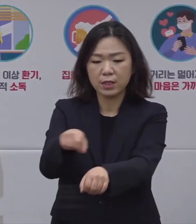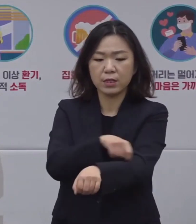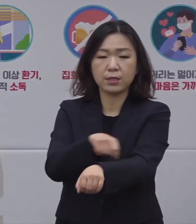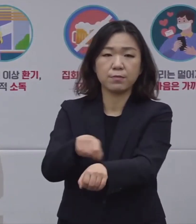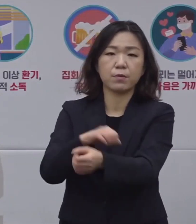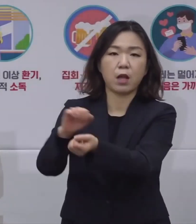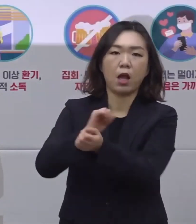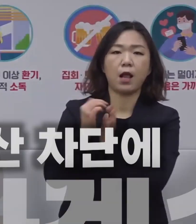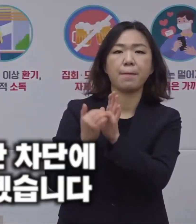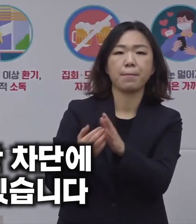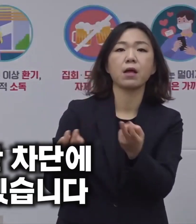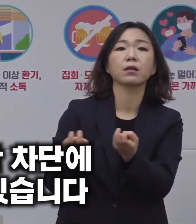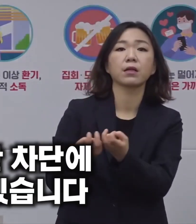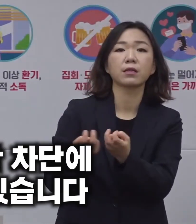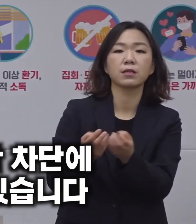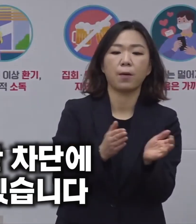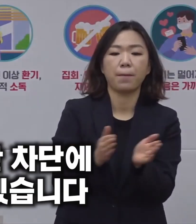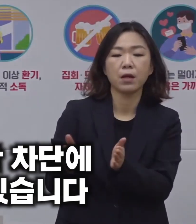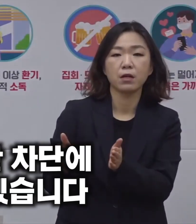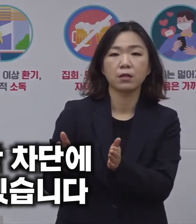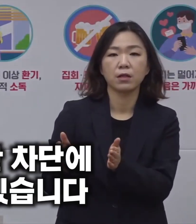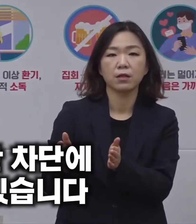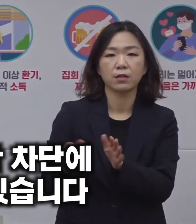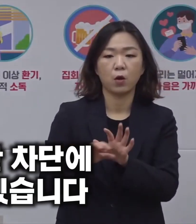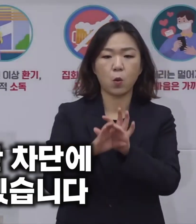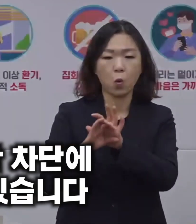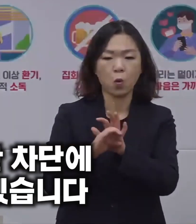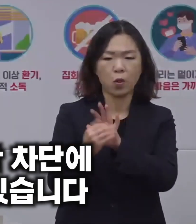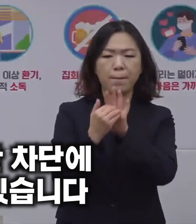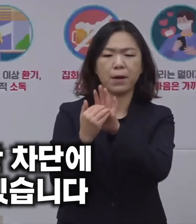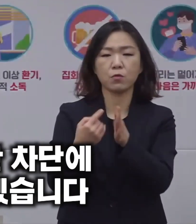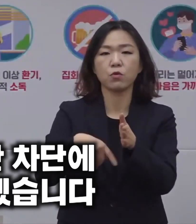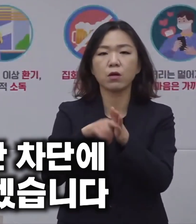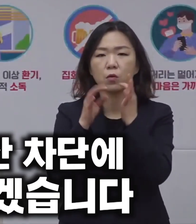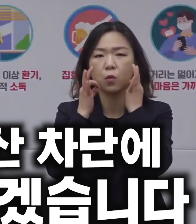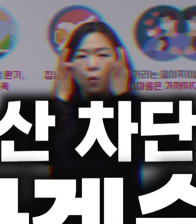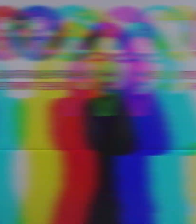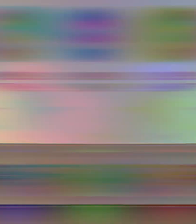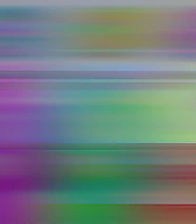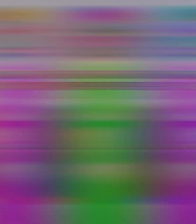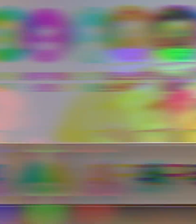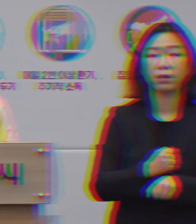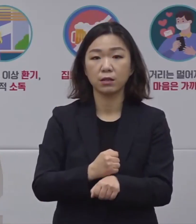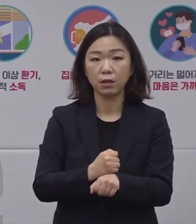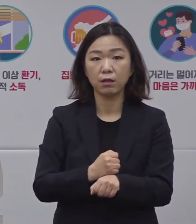코로나19 확산 차단을 위해 최선을 다하고자 합니다.